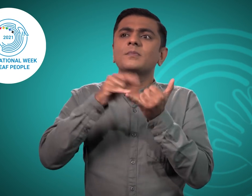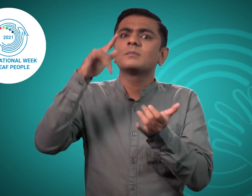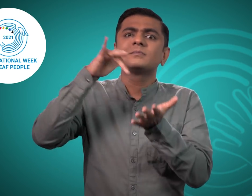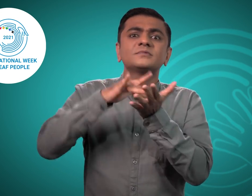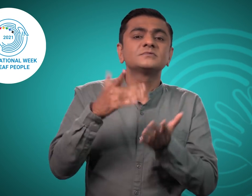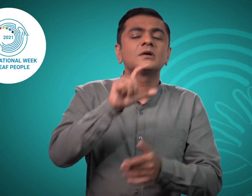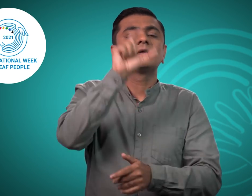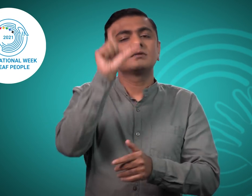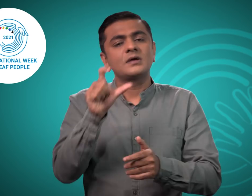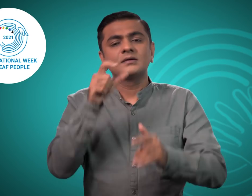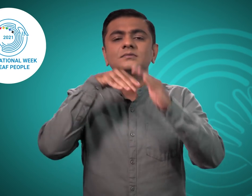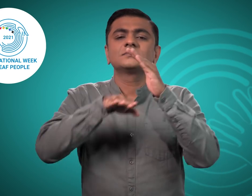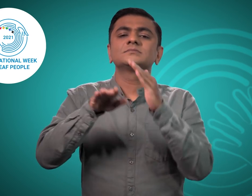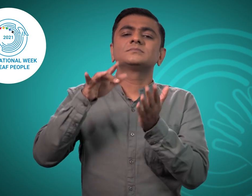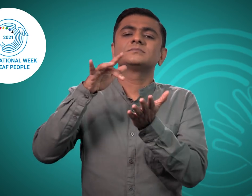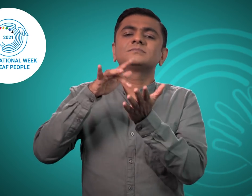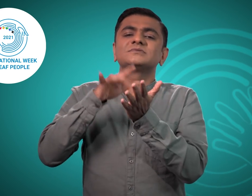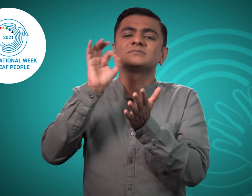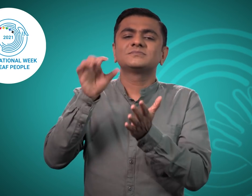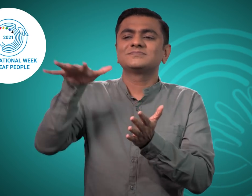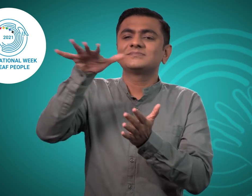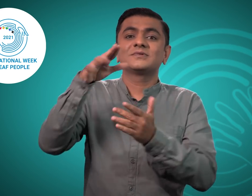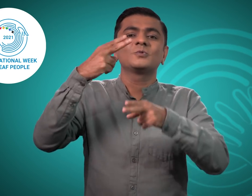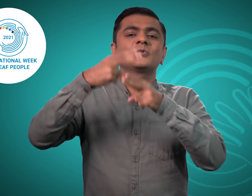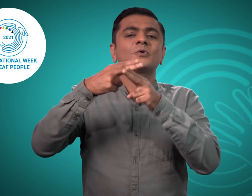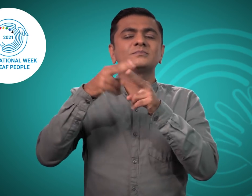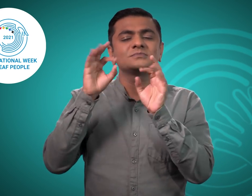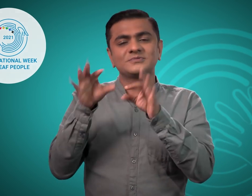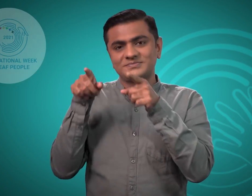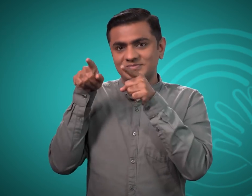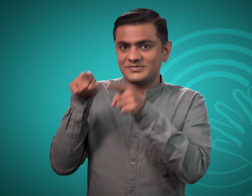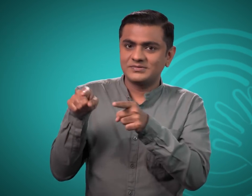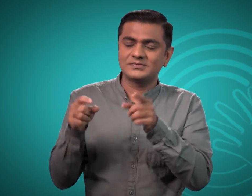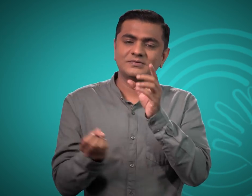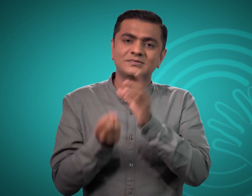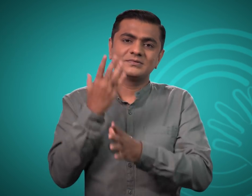यह रोम में शुरू हुआ और सितंबर के अंतिम सप्ताह के दौरान मनाया गया।